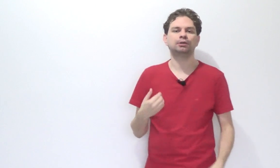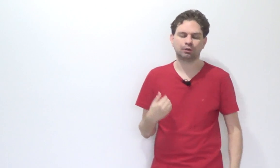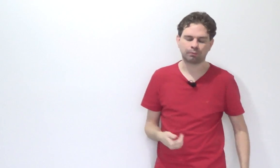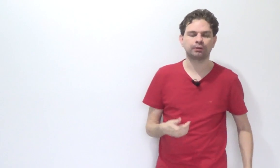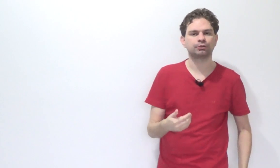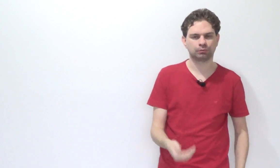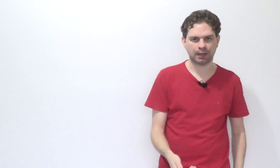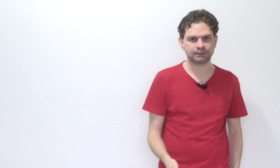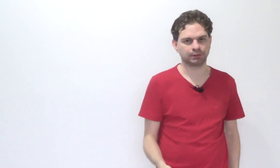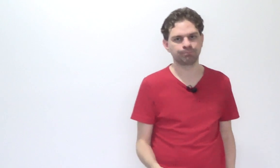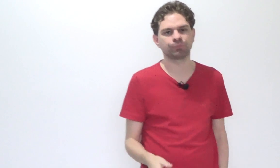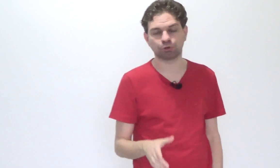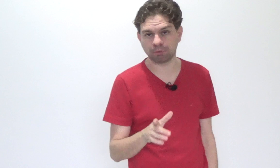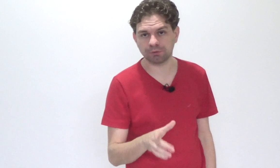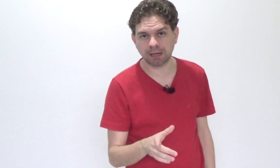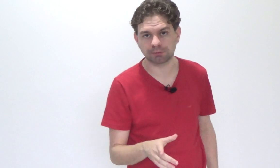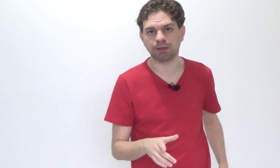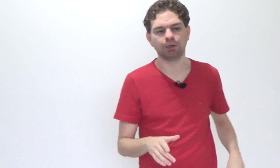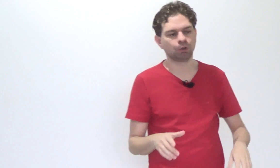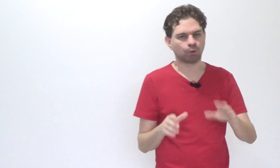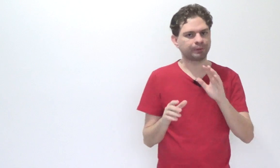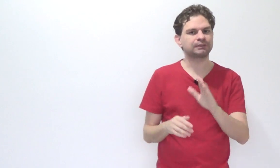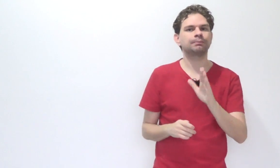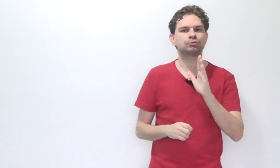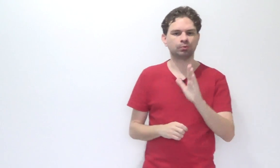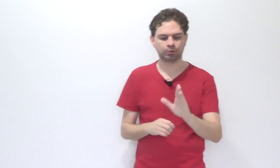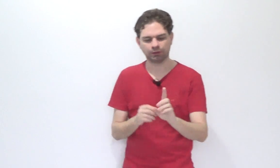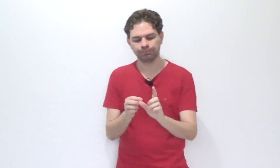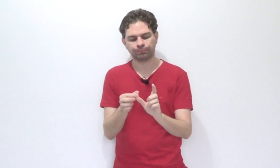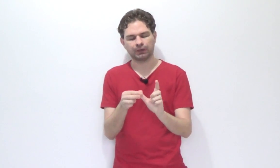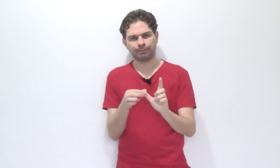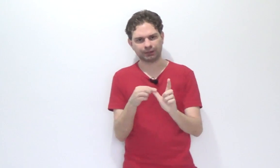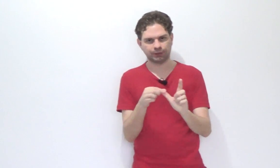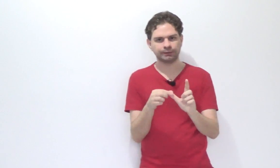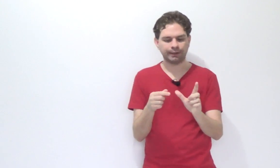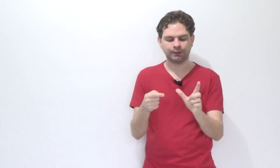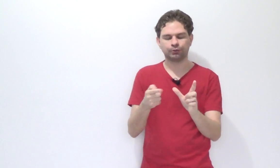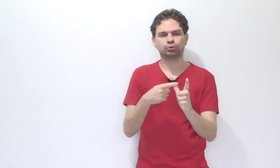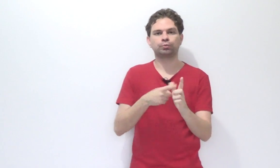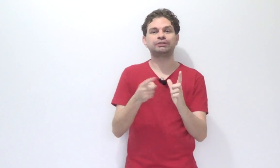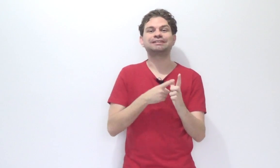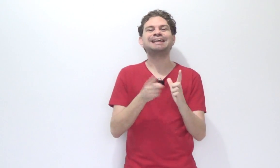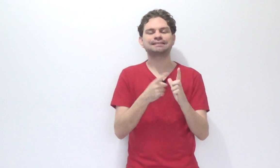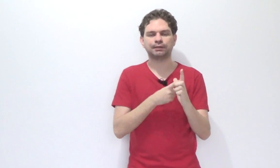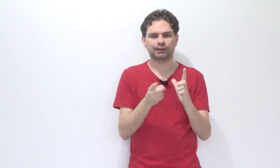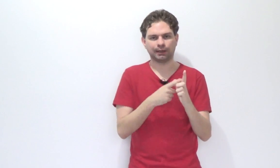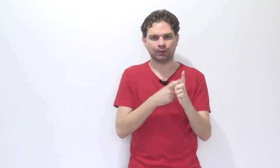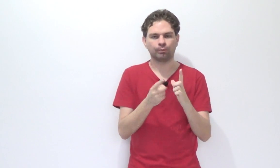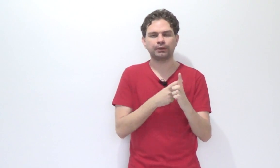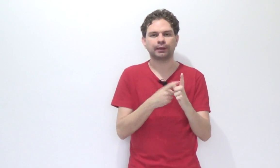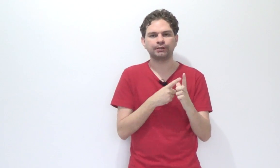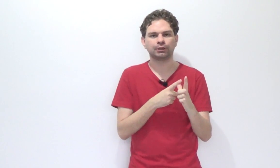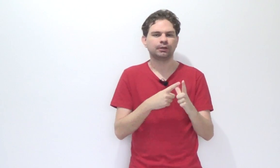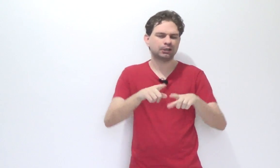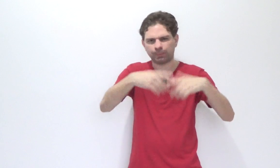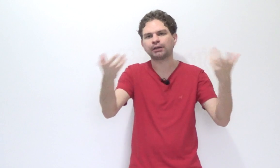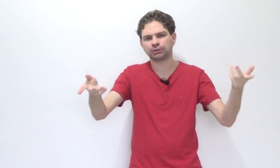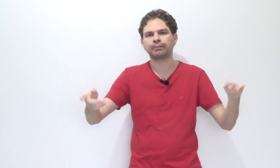E eu vou poder julgar, sim. Então, toma cuidado, tá? Competência absoluta, aquela parte da ideia que o juiz tem que se declarar incompetente e as partes também